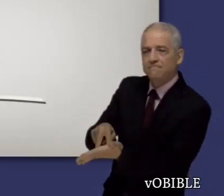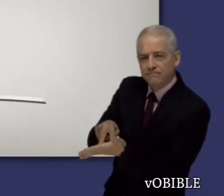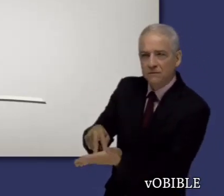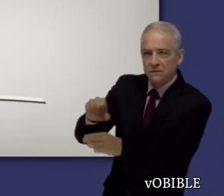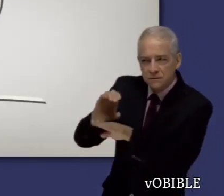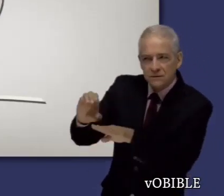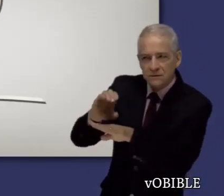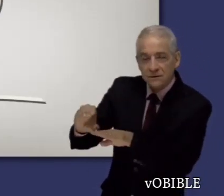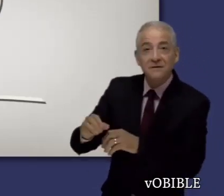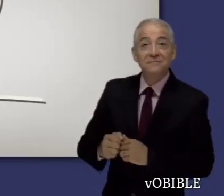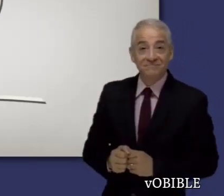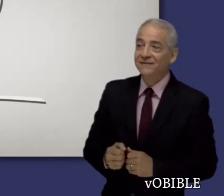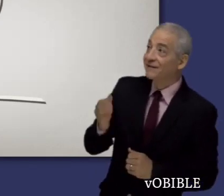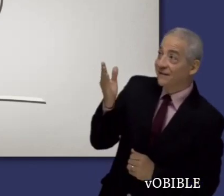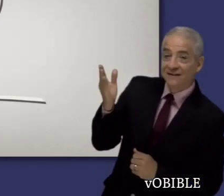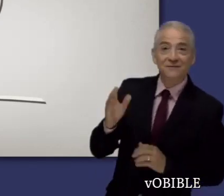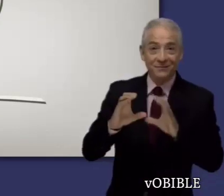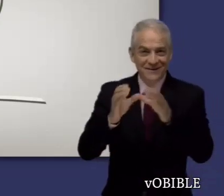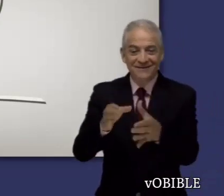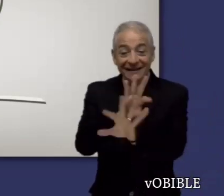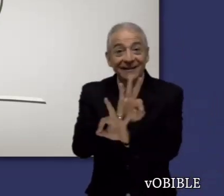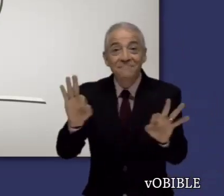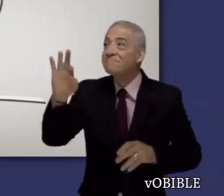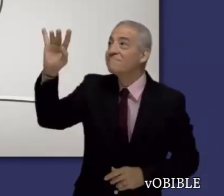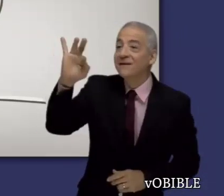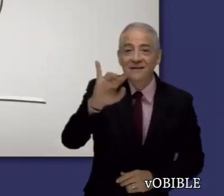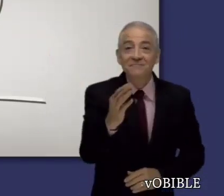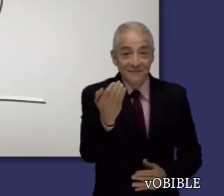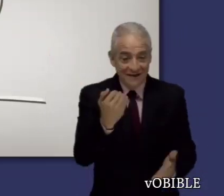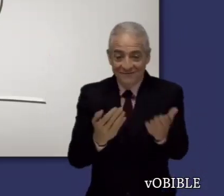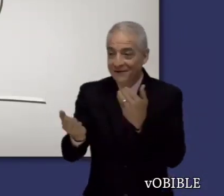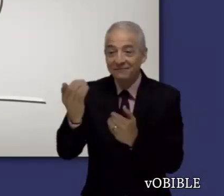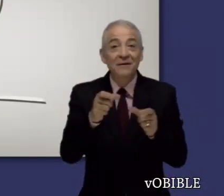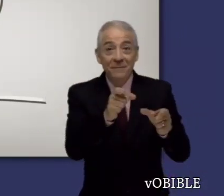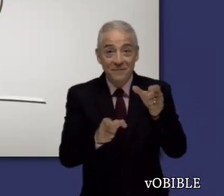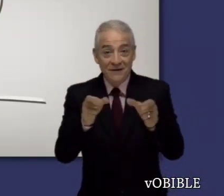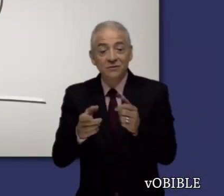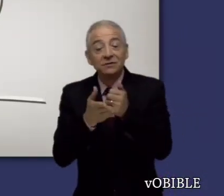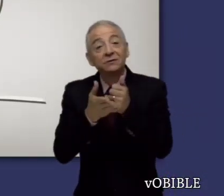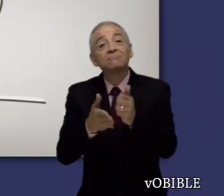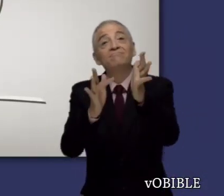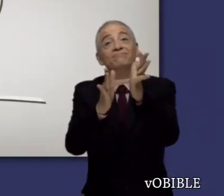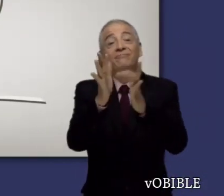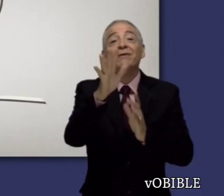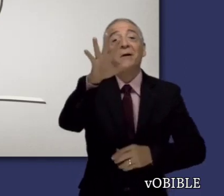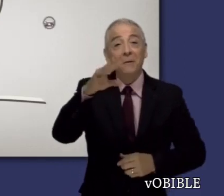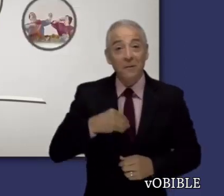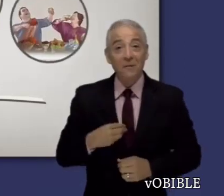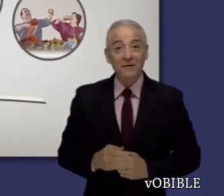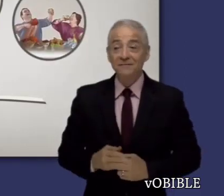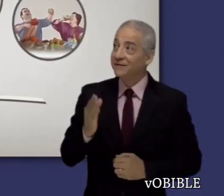en que el Espíritu de Dios puede atraer a personas de todos los antecedentes y ayudarlas a imitar la personalidad de Cristo.